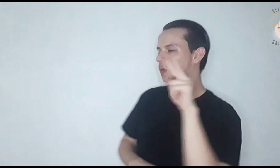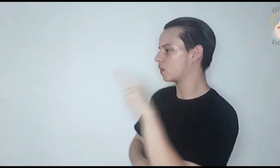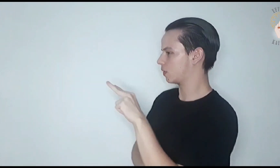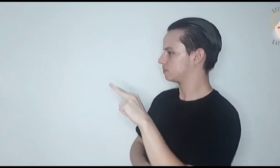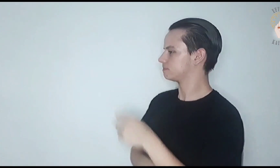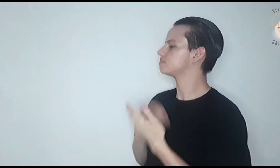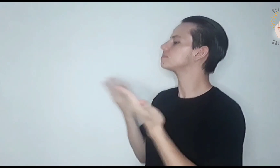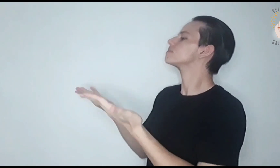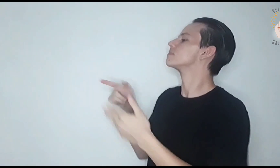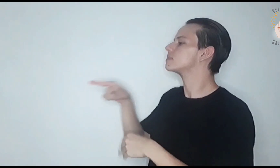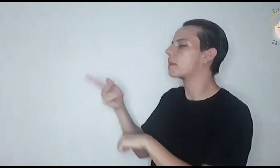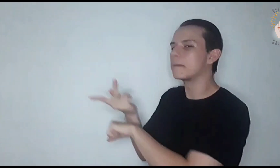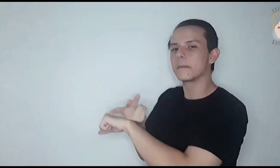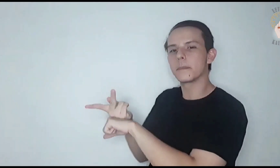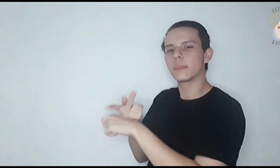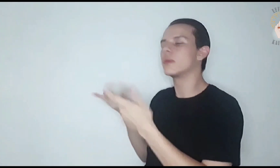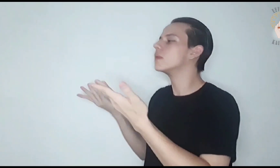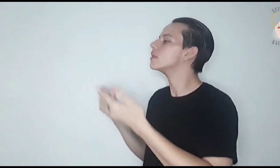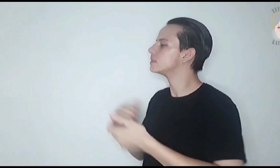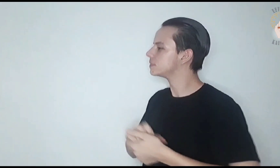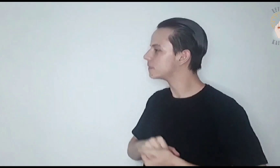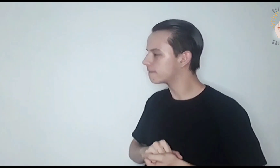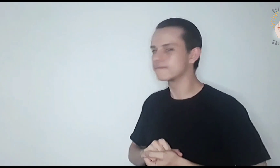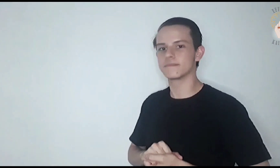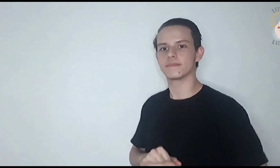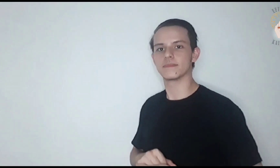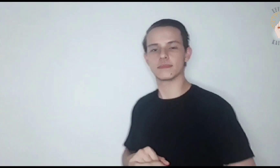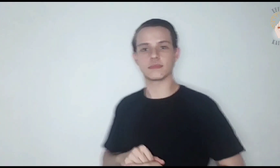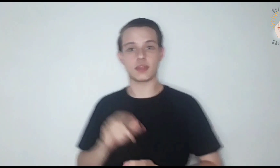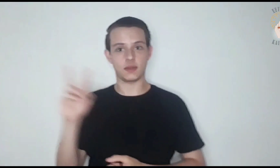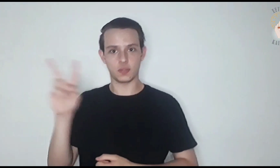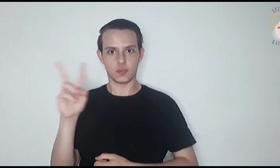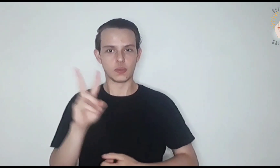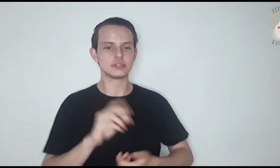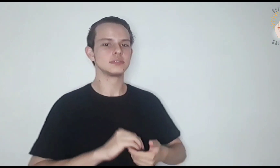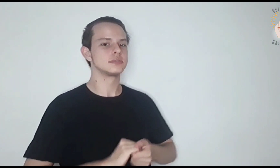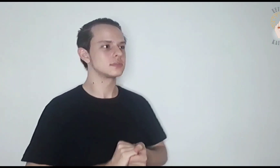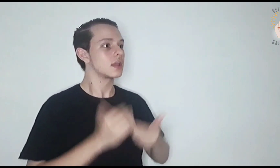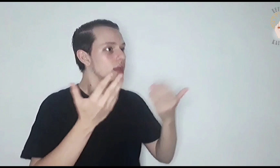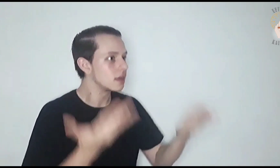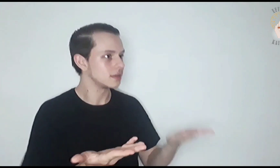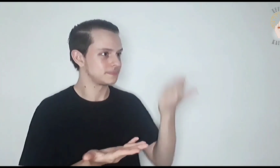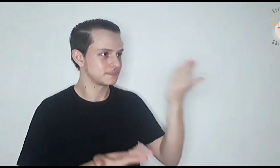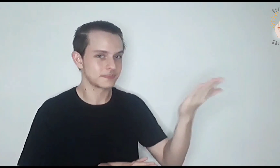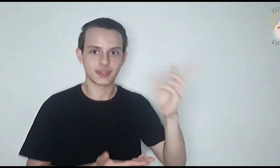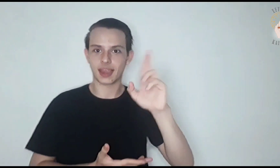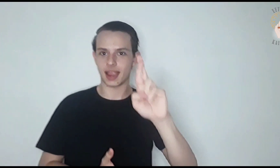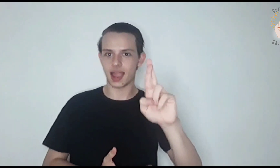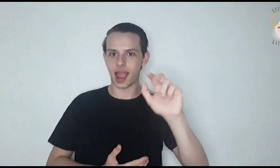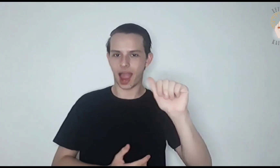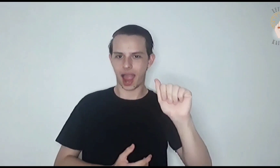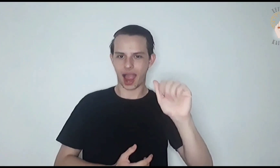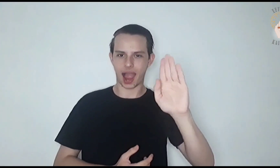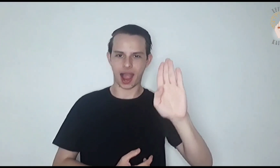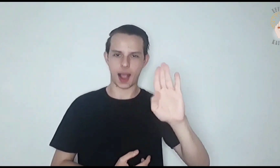eles e vendo que estavam seguindo, Jesus perguntou O que estáis